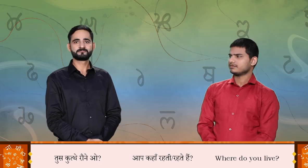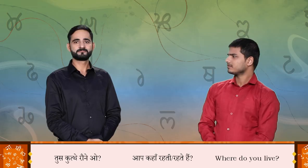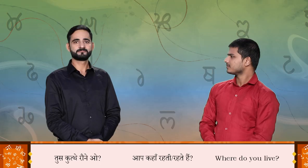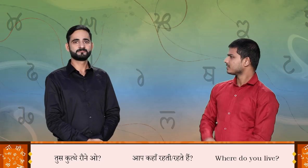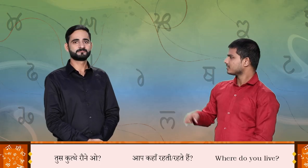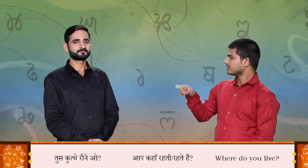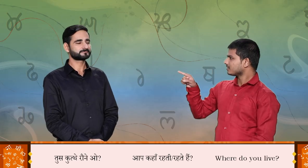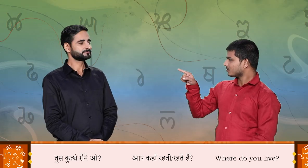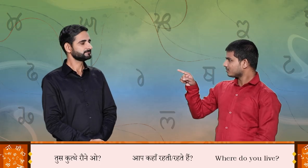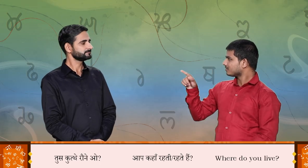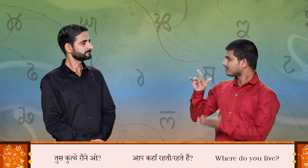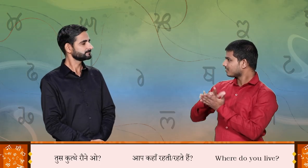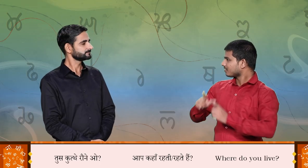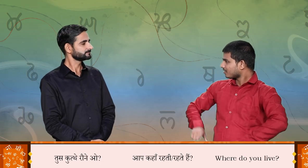तुझा कुथे रोने हो?